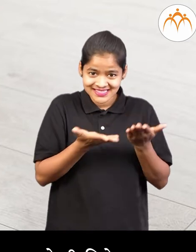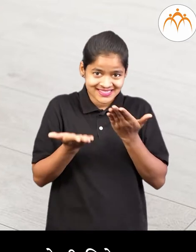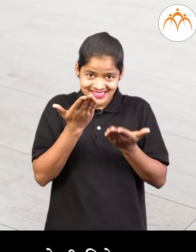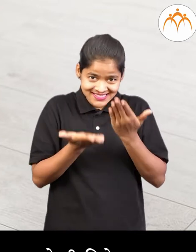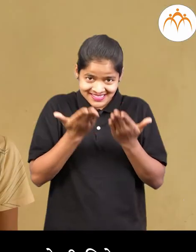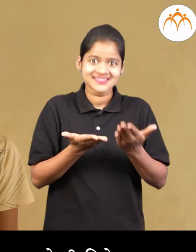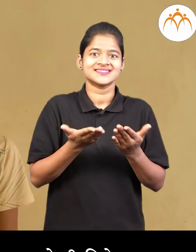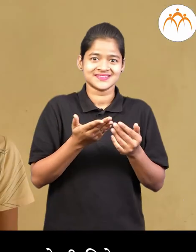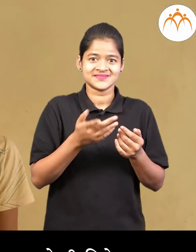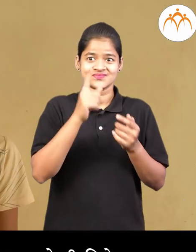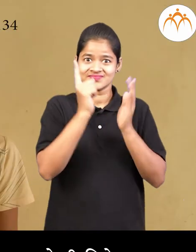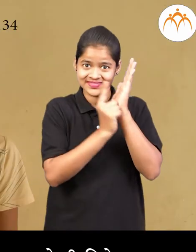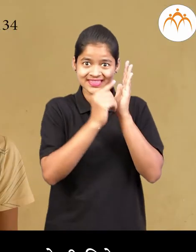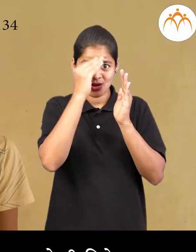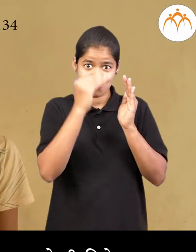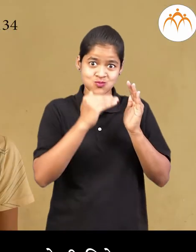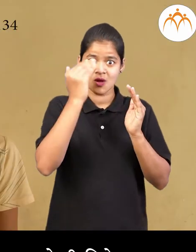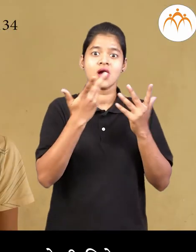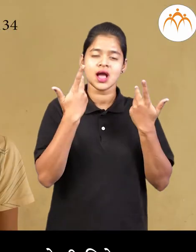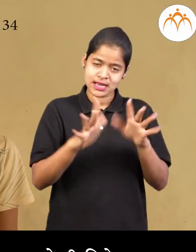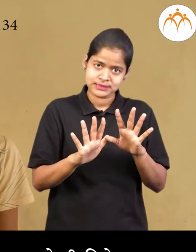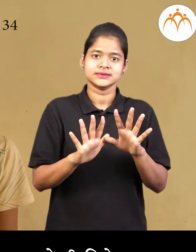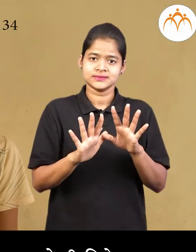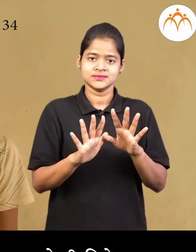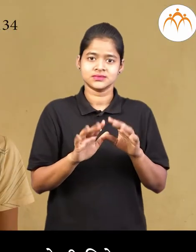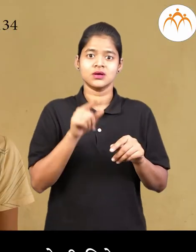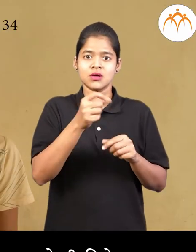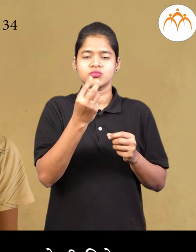वजनाद वँ उन्चीच वाढ़ जालेली दिसेल